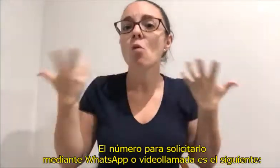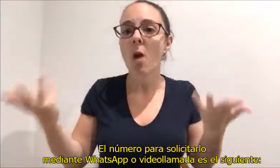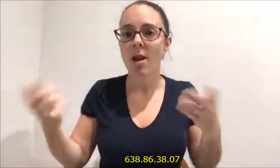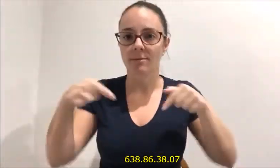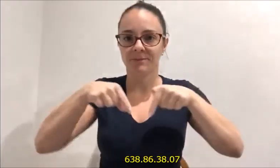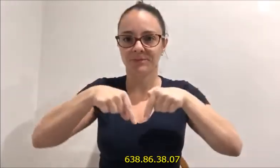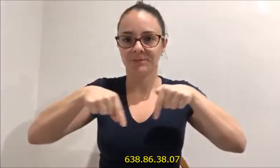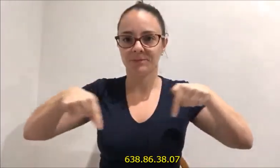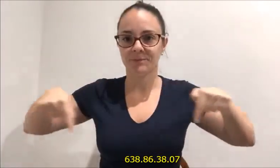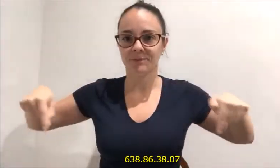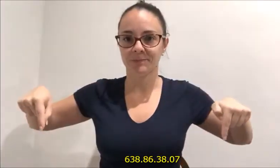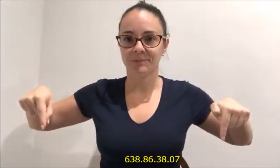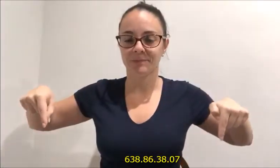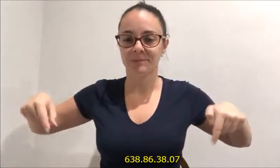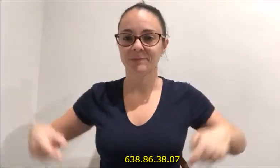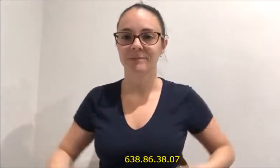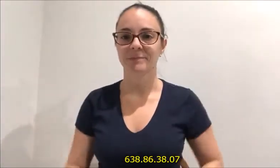o videollamada es el siguiente.